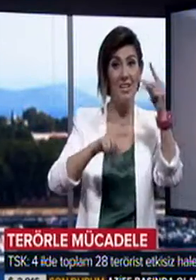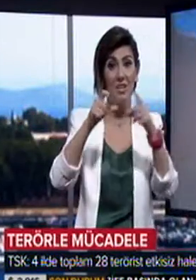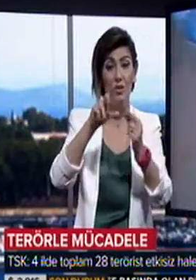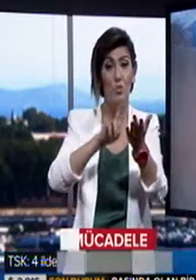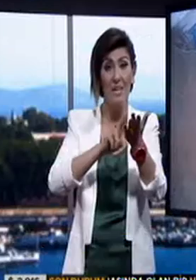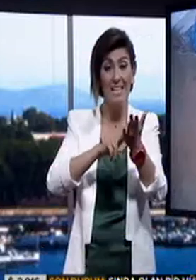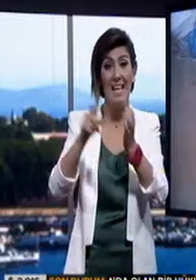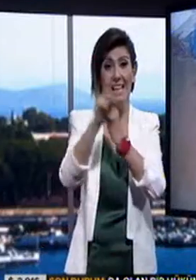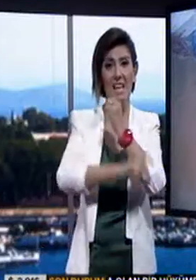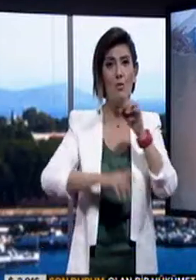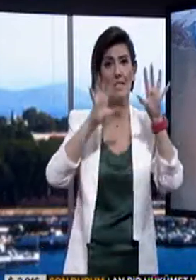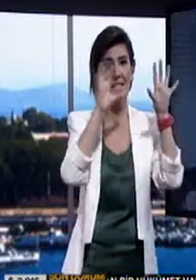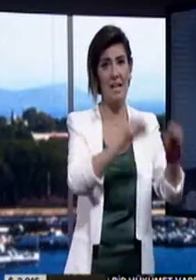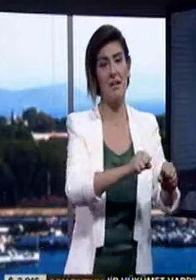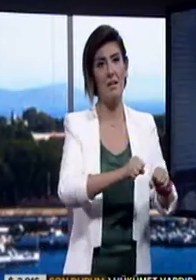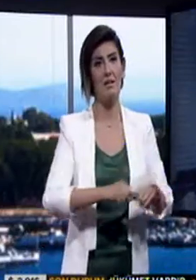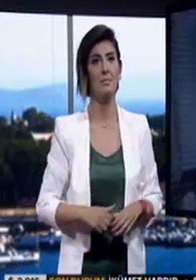mensubu terörist yakalandı.